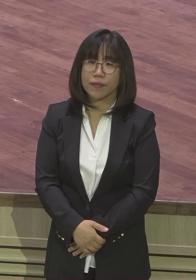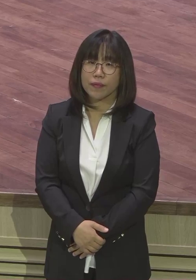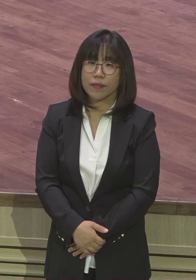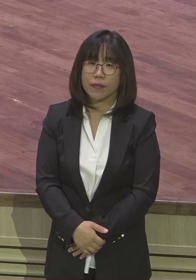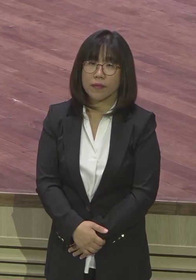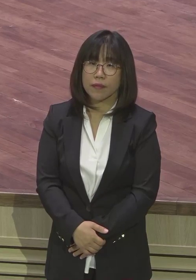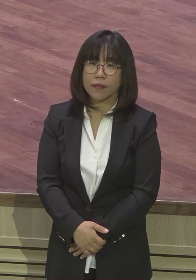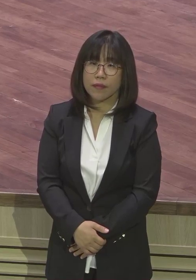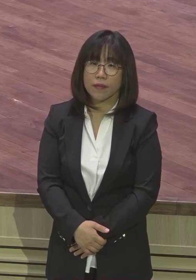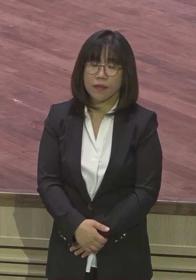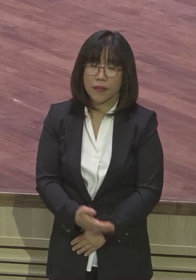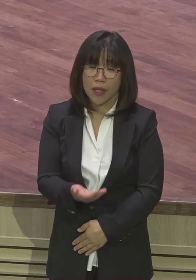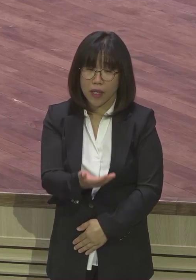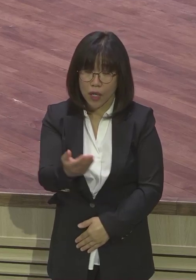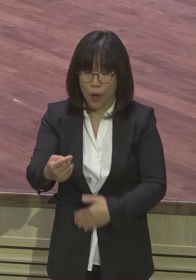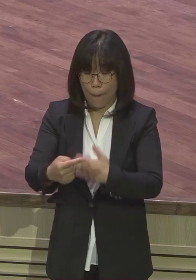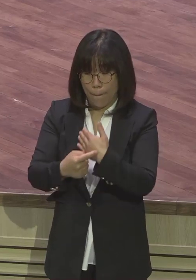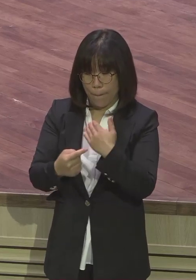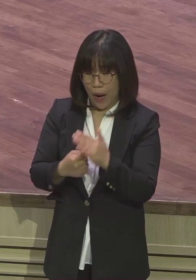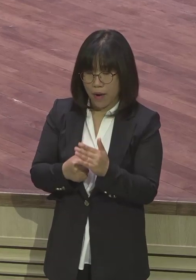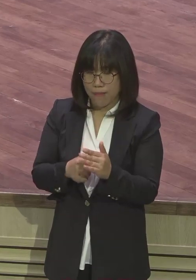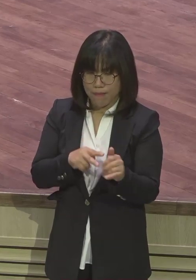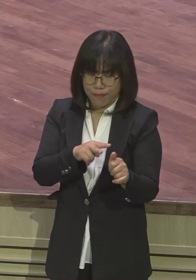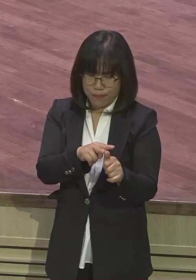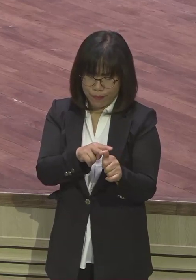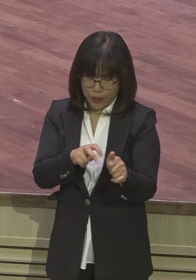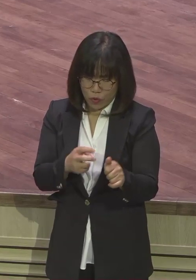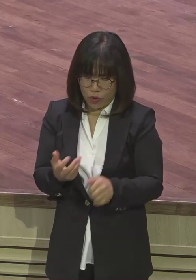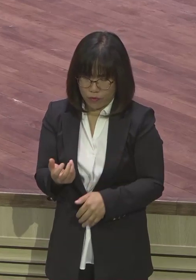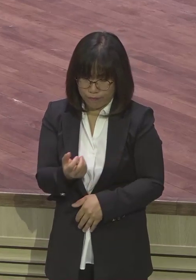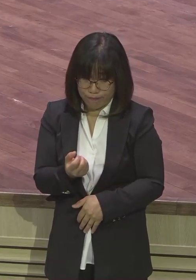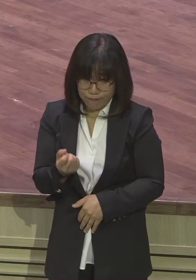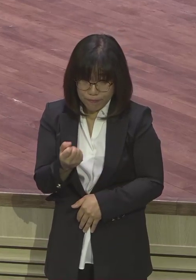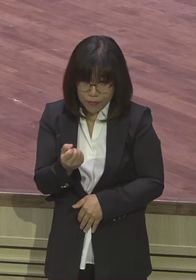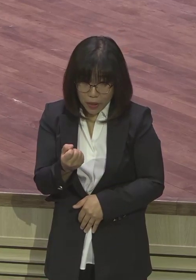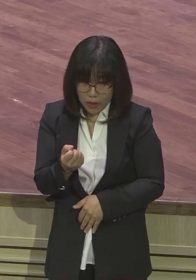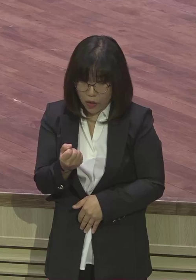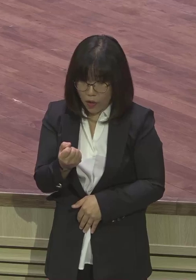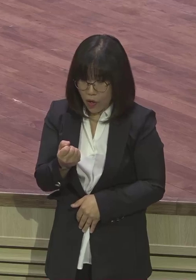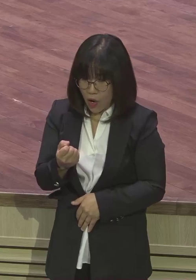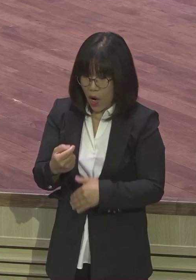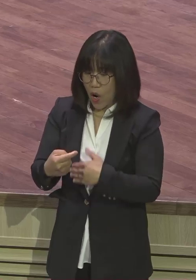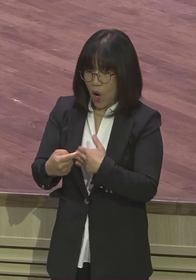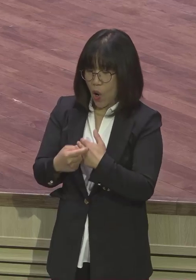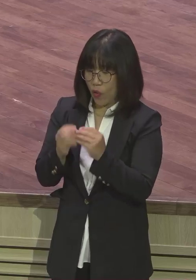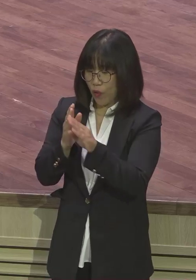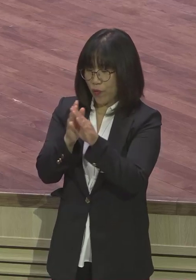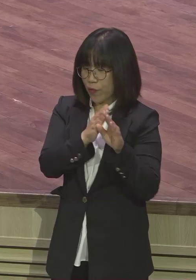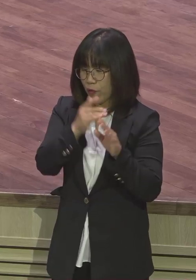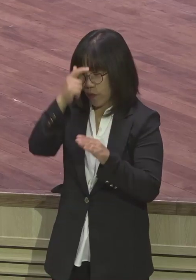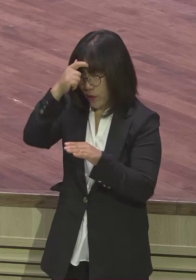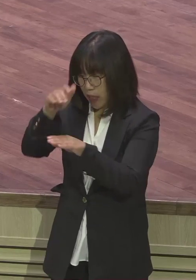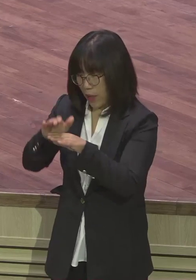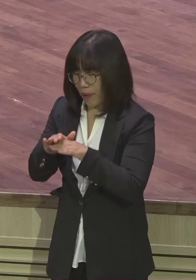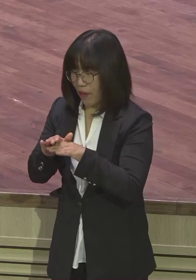마음속에 누군가를 미워하고 정호하는 마음을 가지고 하나님 앞에 예배 드릴 수 없다는 것입니다. 그런 예배는